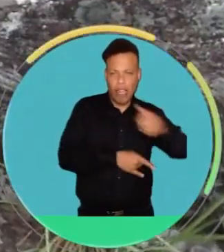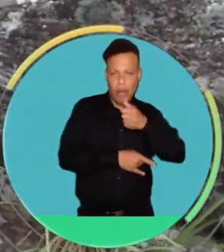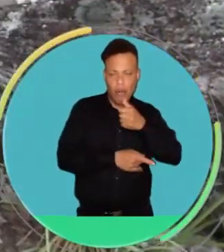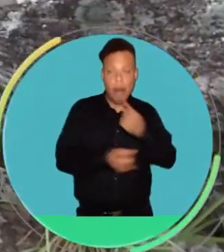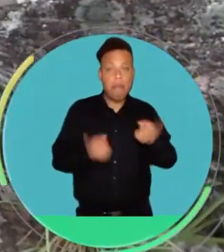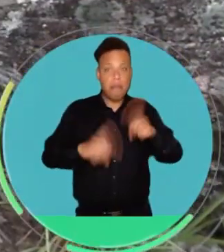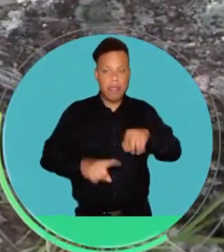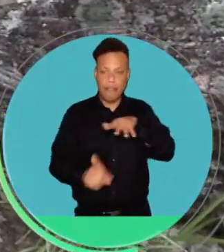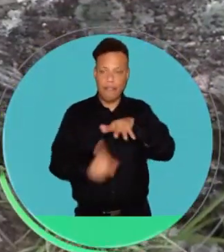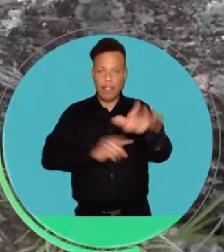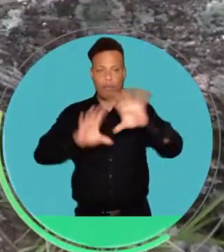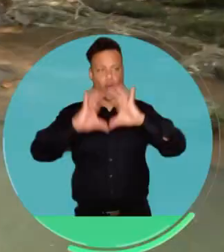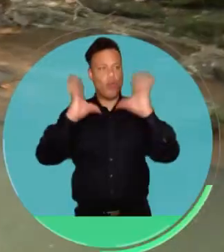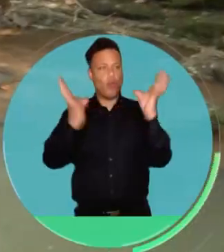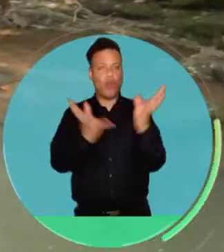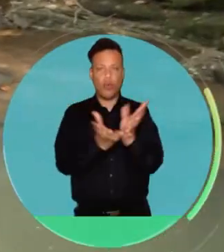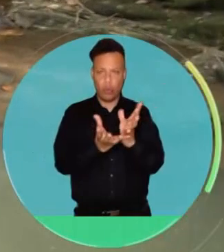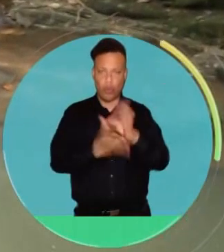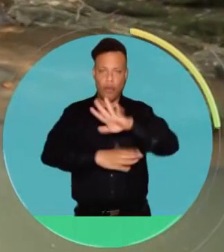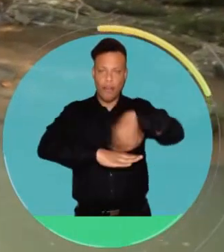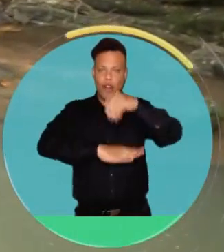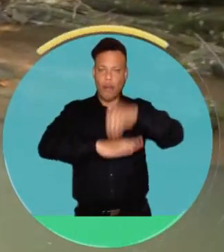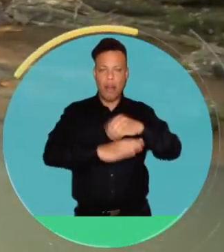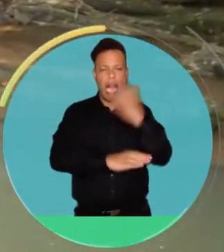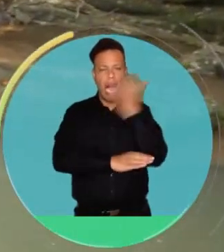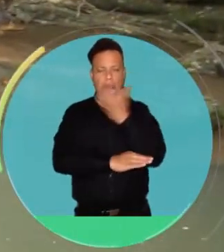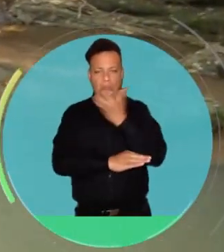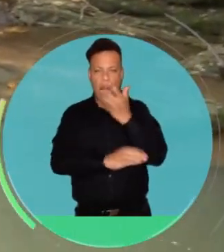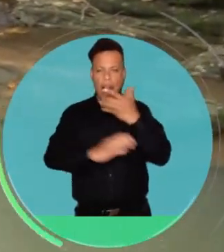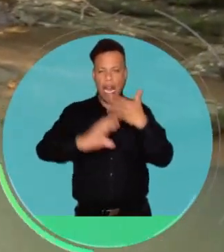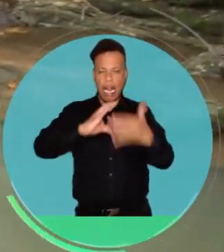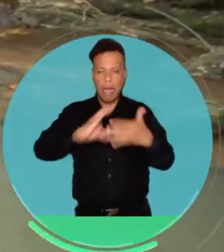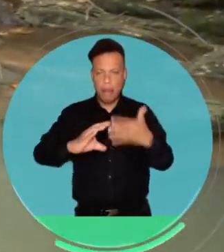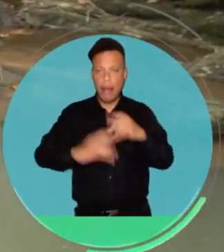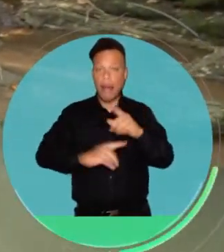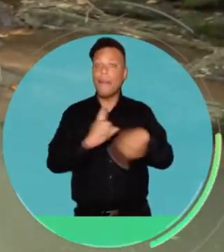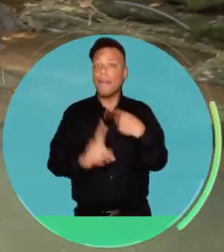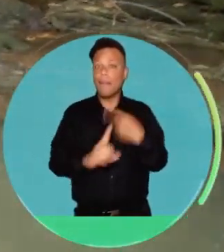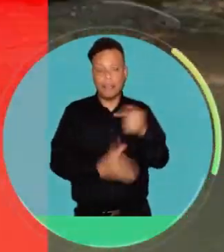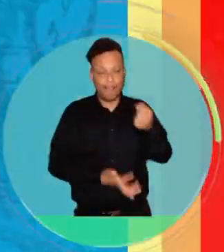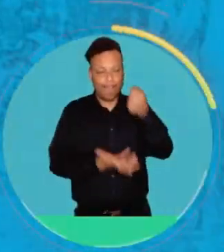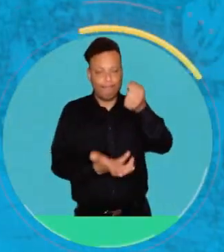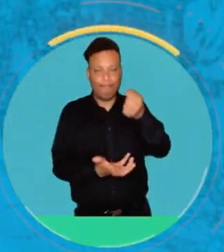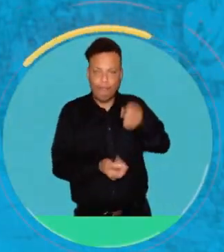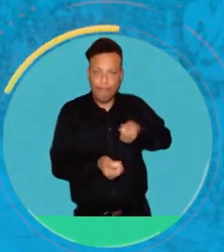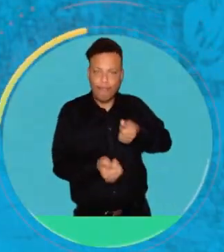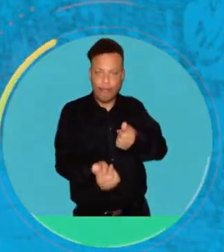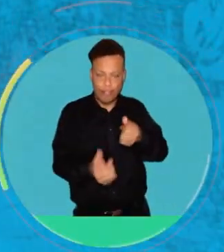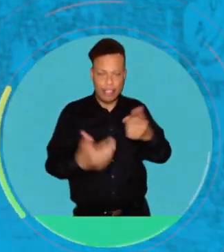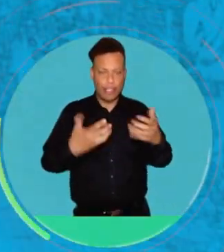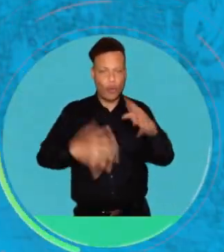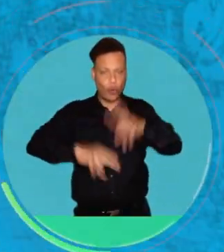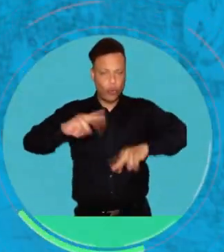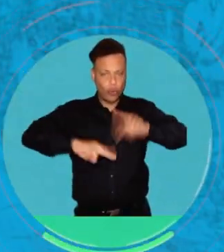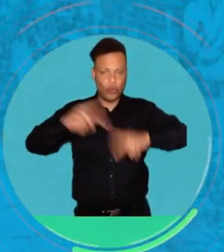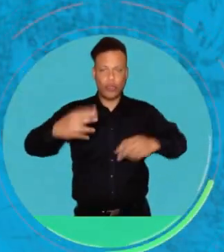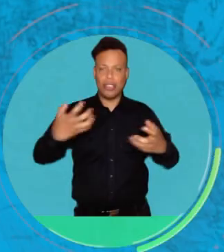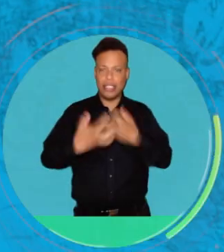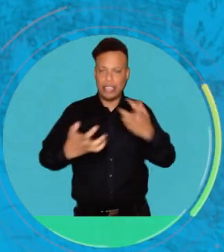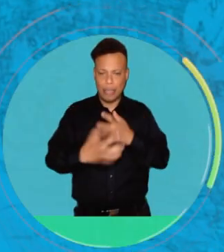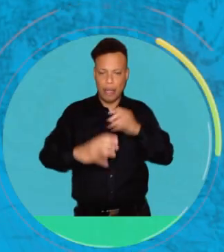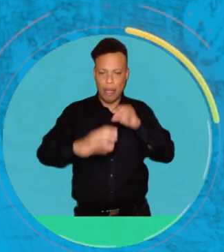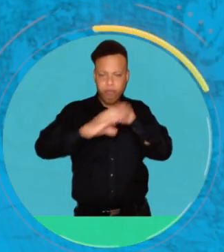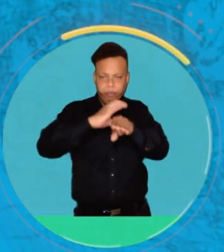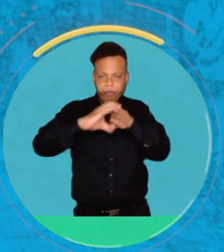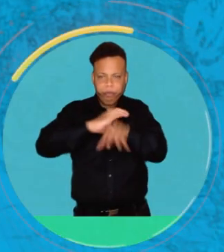o el incremento de los efectos de calentamiento global y el fenómeno del niño. Asociado, pues, con la falta de inversión para la